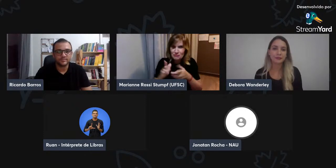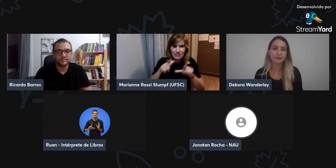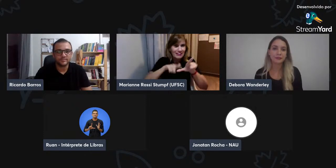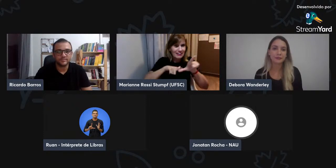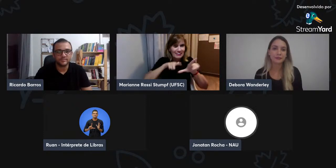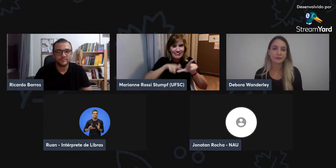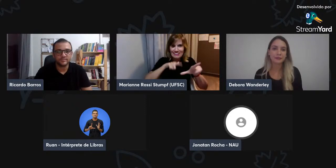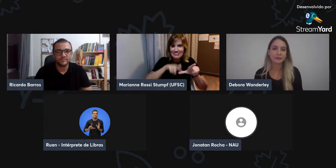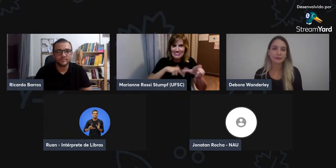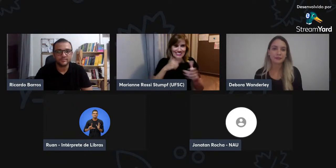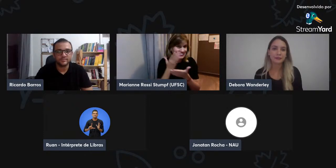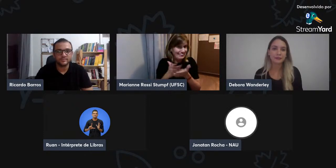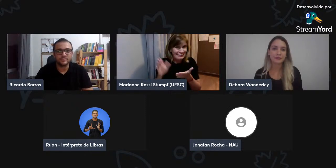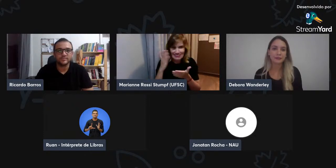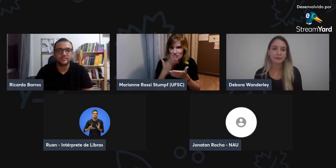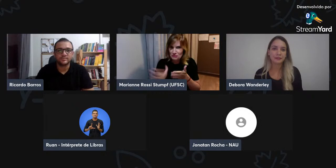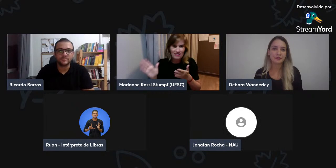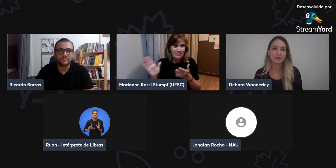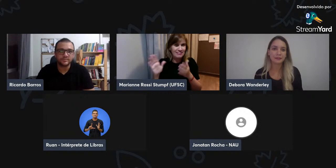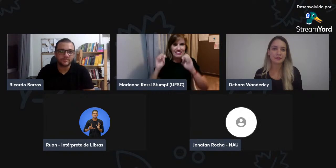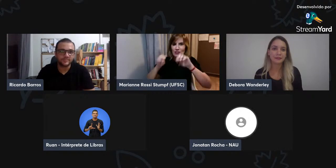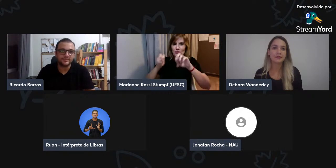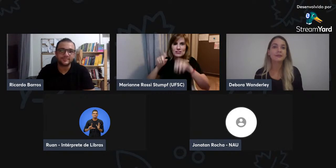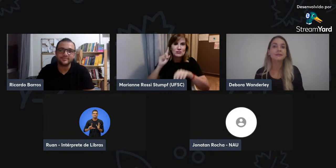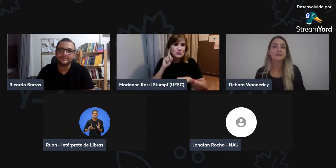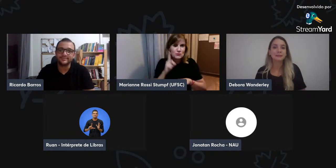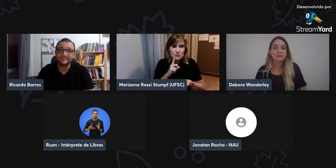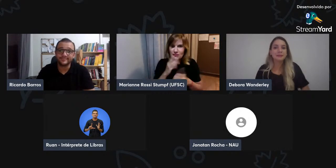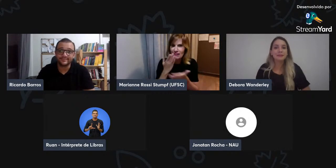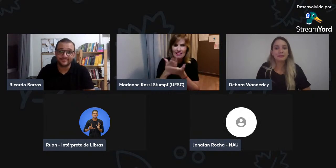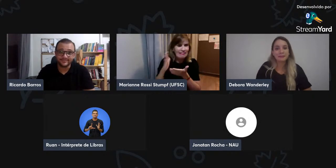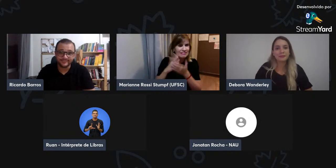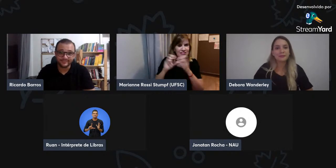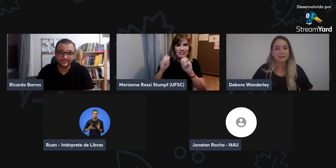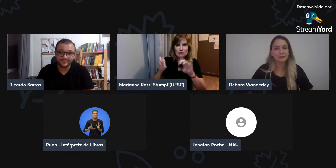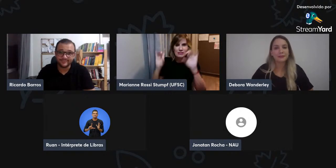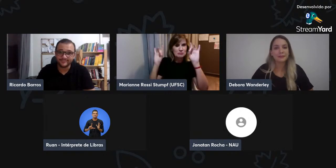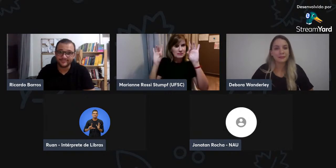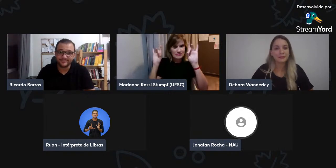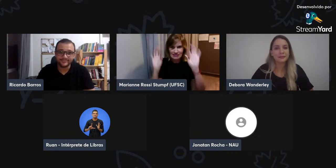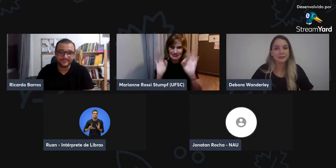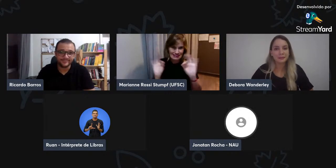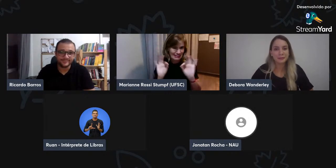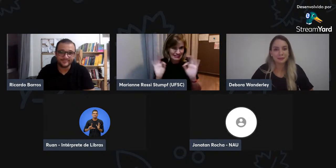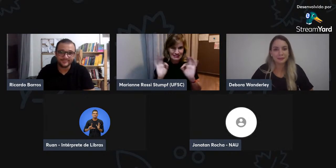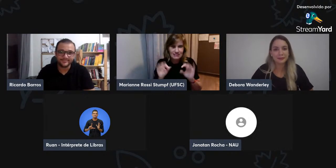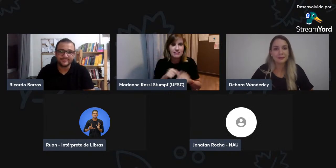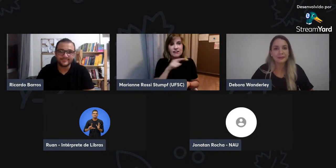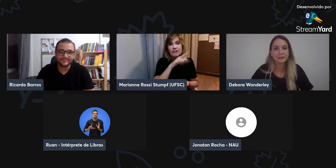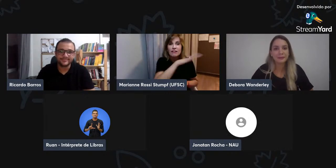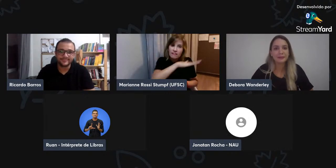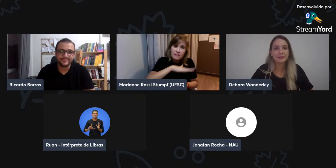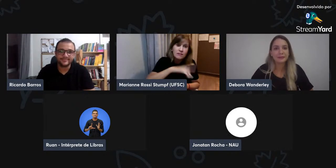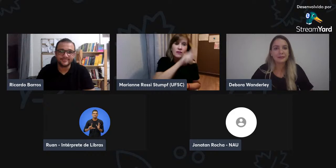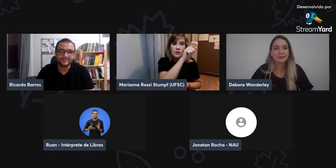Era um pouco difícil a comunicação, né? Para ensinar os surdos.